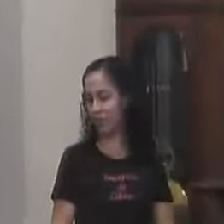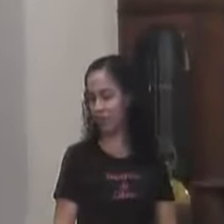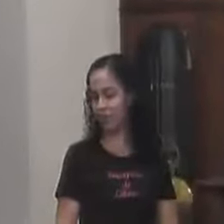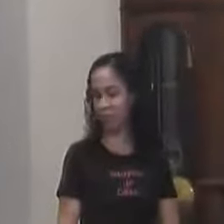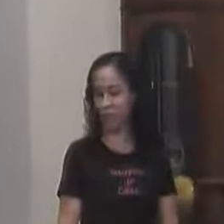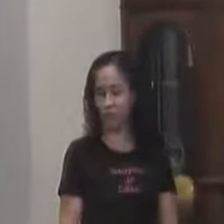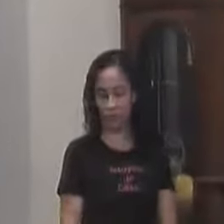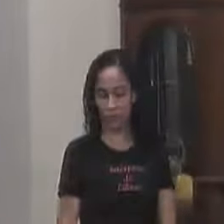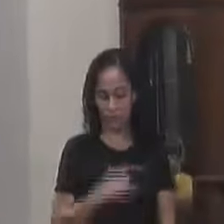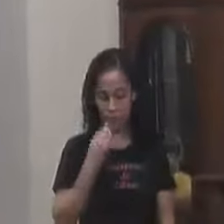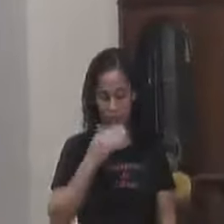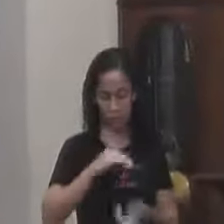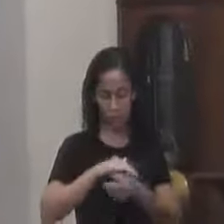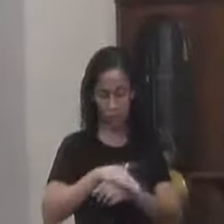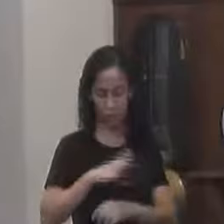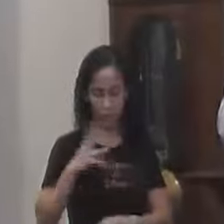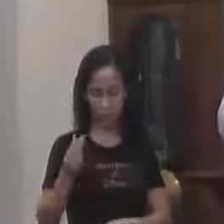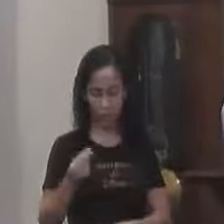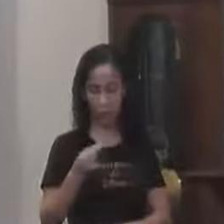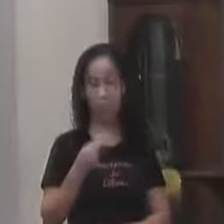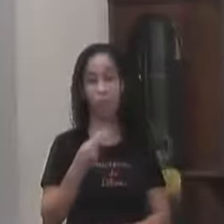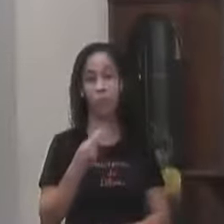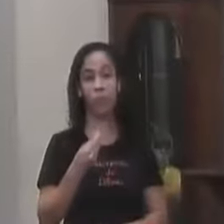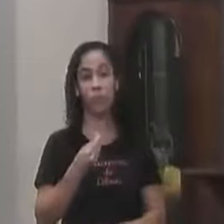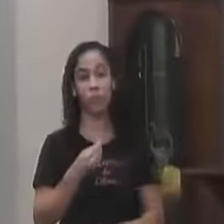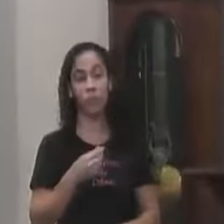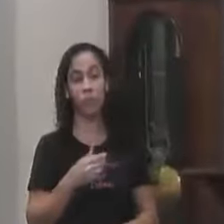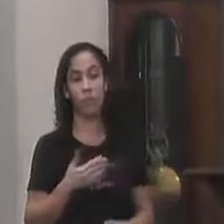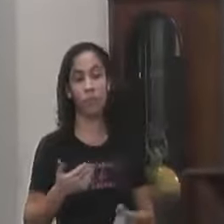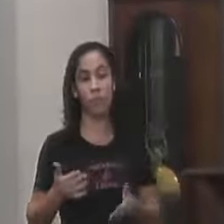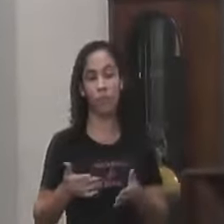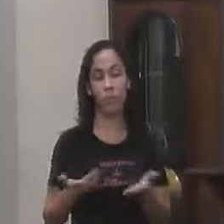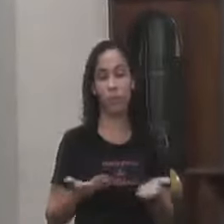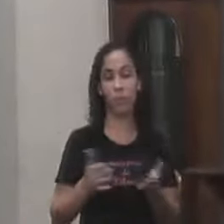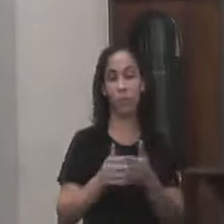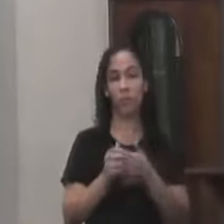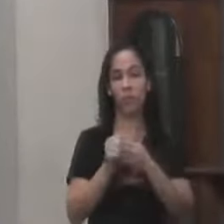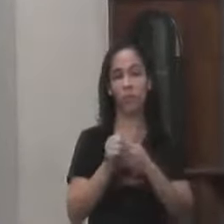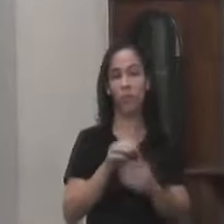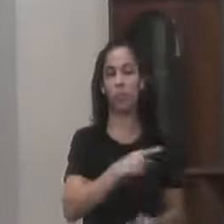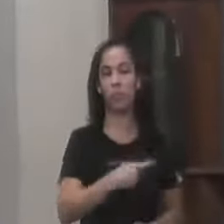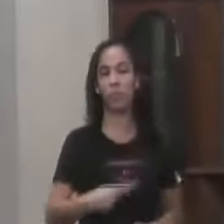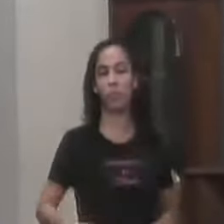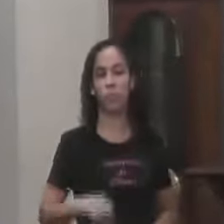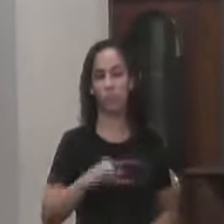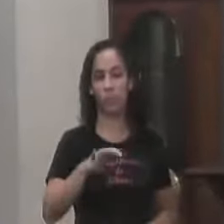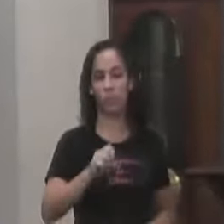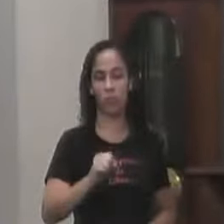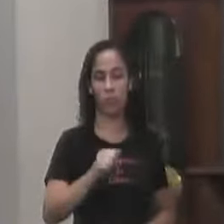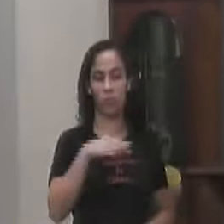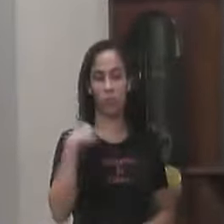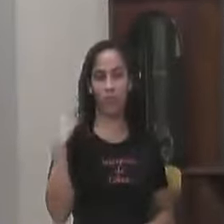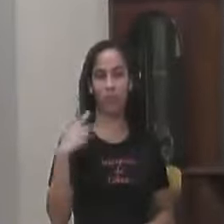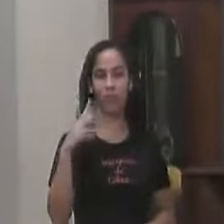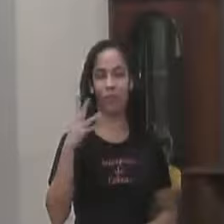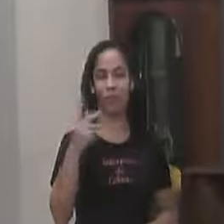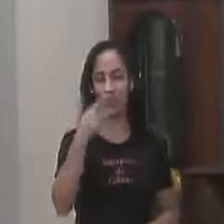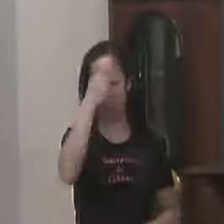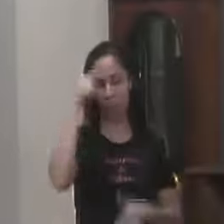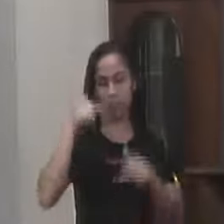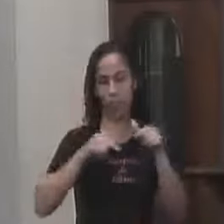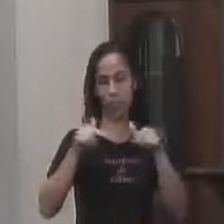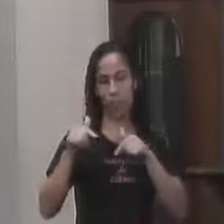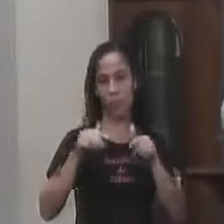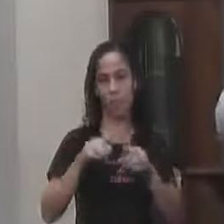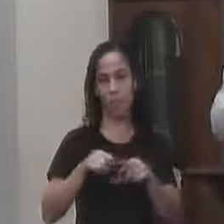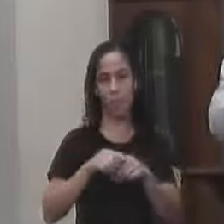Boa noite a todos Sumprimento o nosso presidente A mesa Vereadores Funcionários dessa